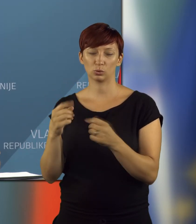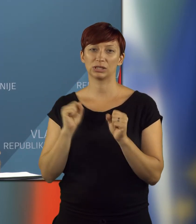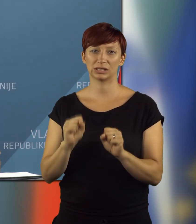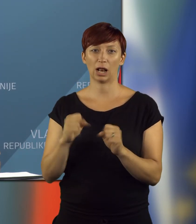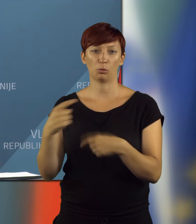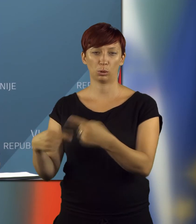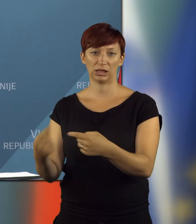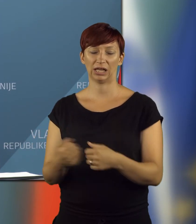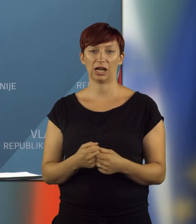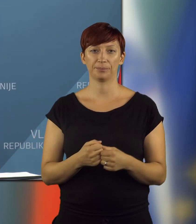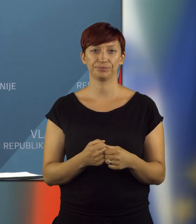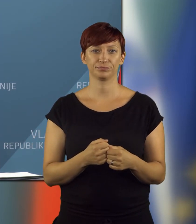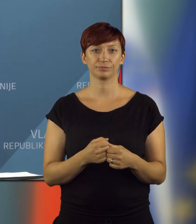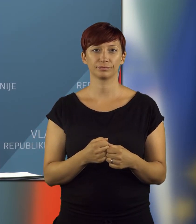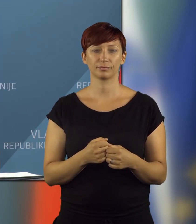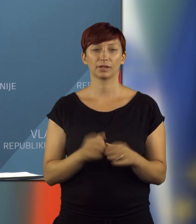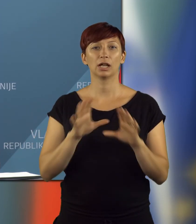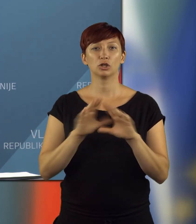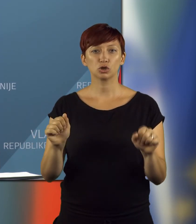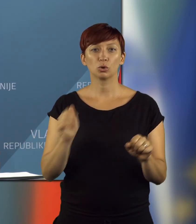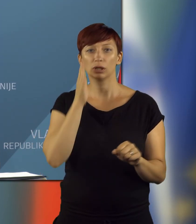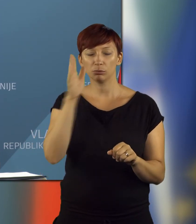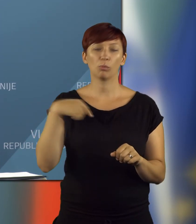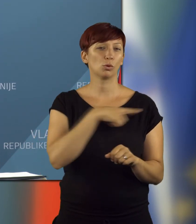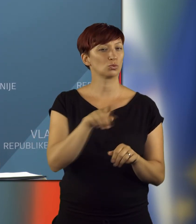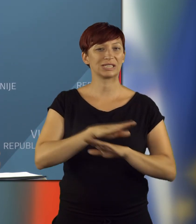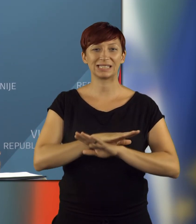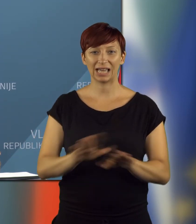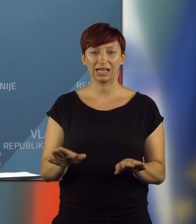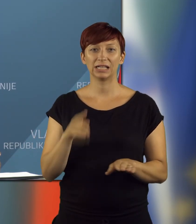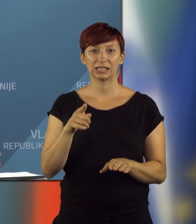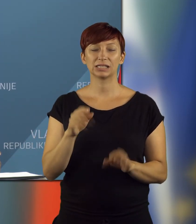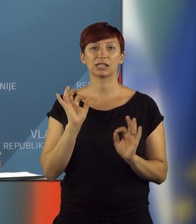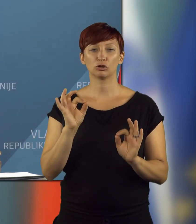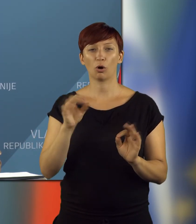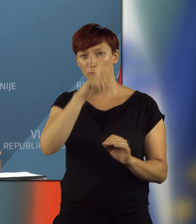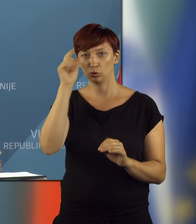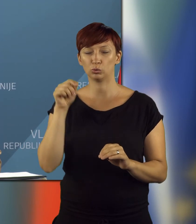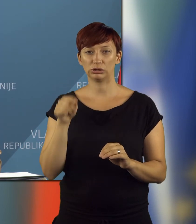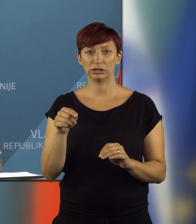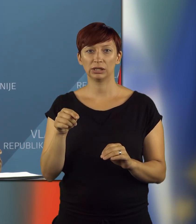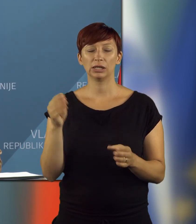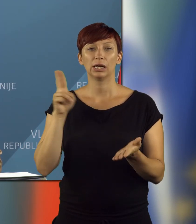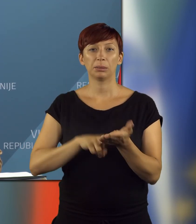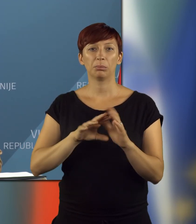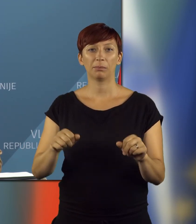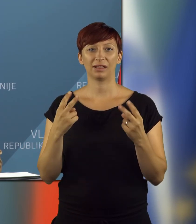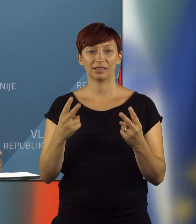dialogu vaš čas poteka. Istorili bomo vse, da se v dobrobit ljudi